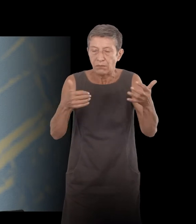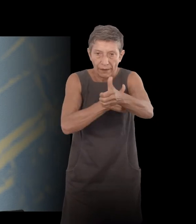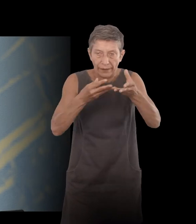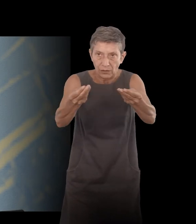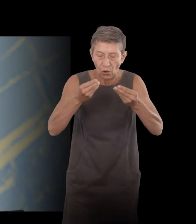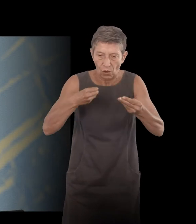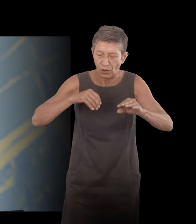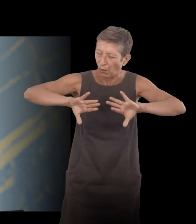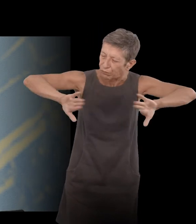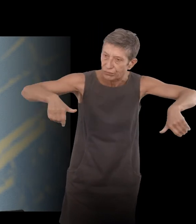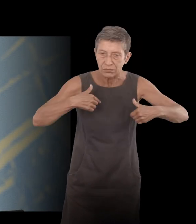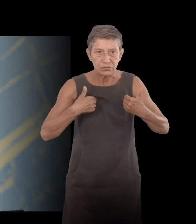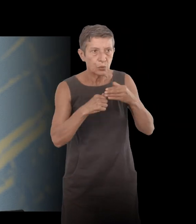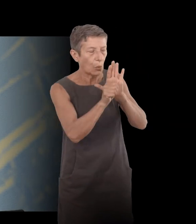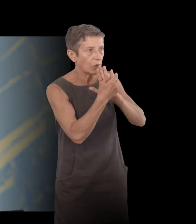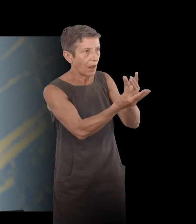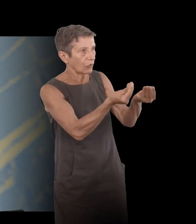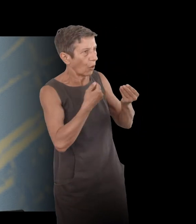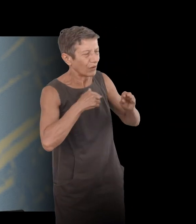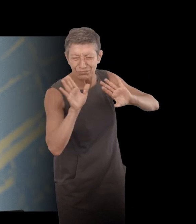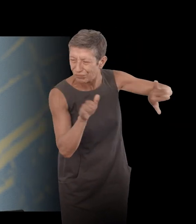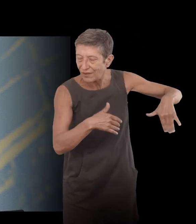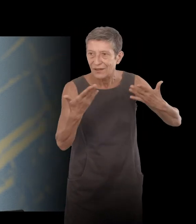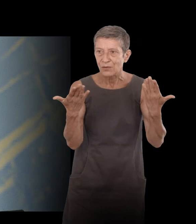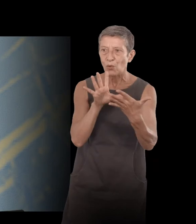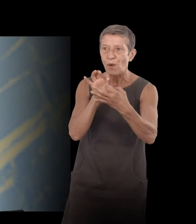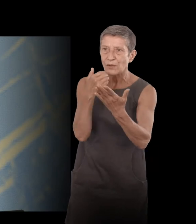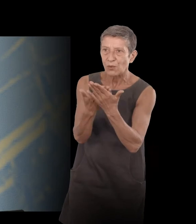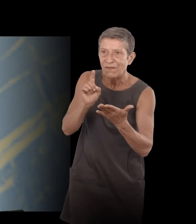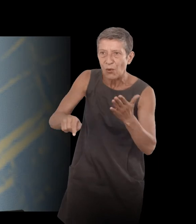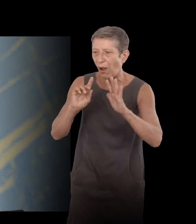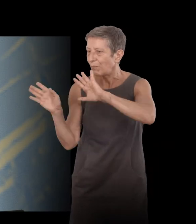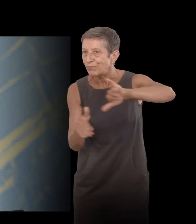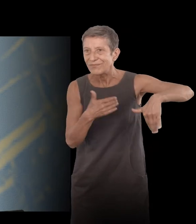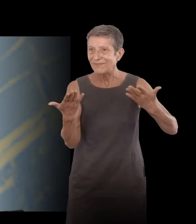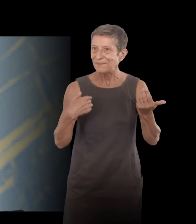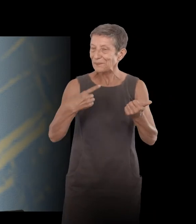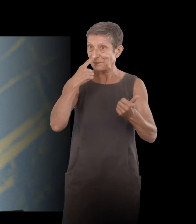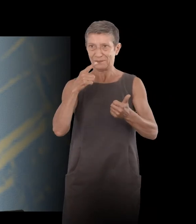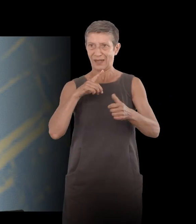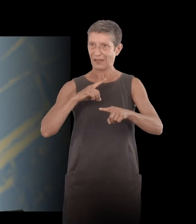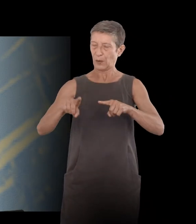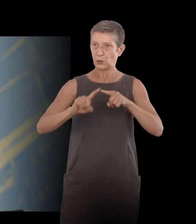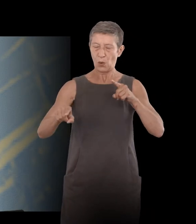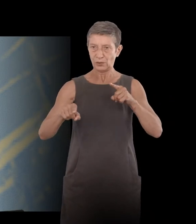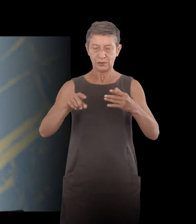exercer ce type de fonction, avoir ce type de rapport aux autres. Donc il y a un élagage un peu brutal qui s'opère, je crois.